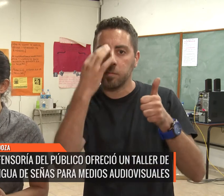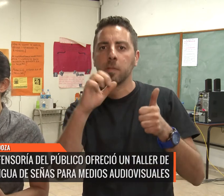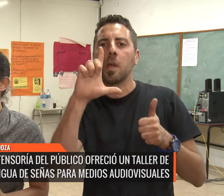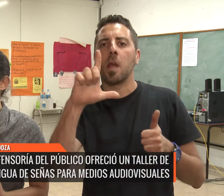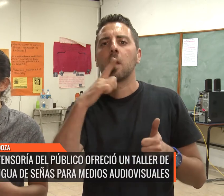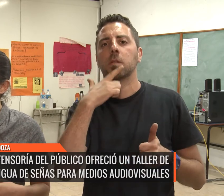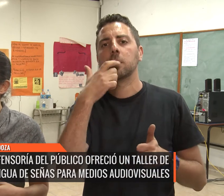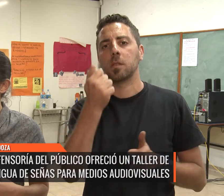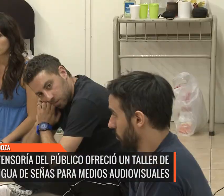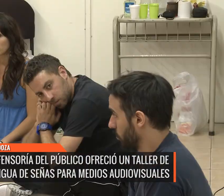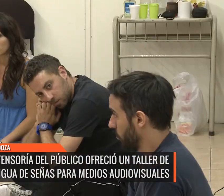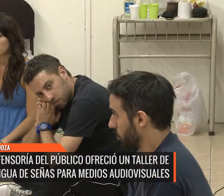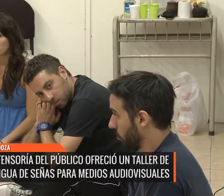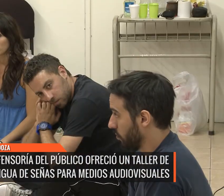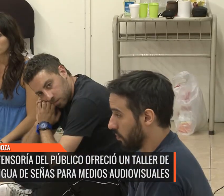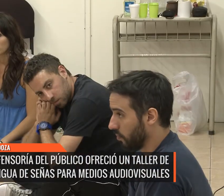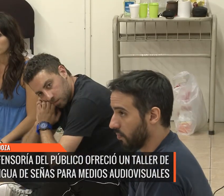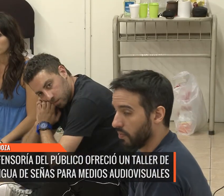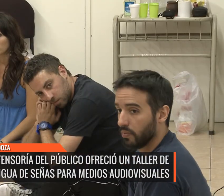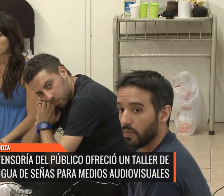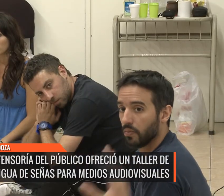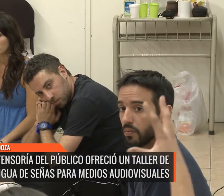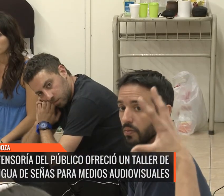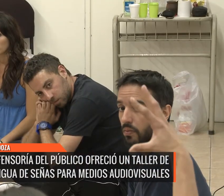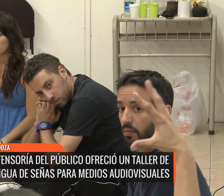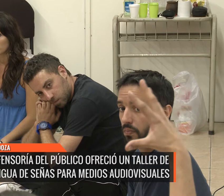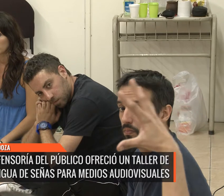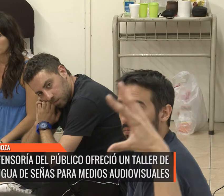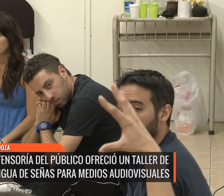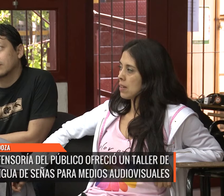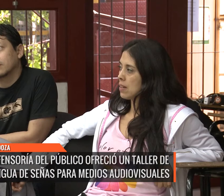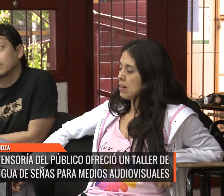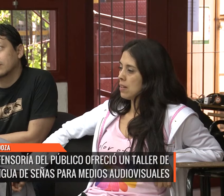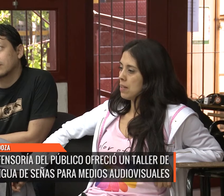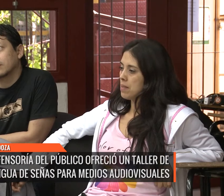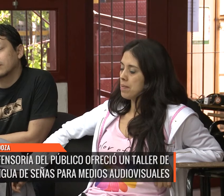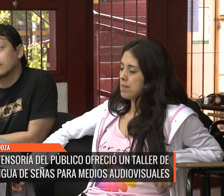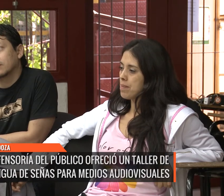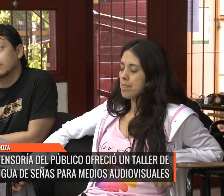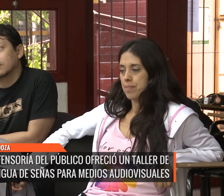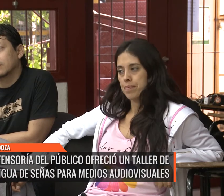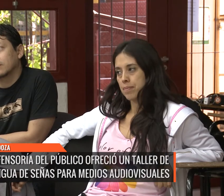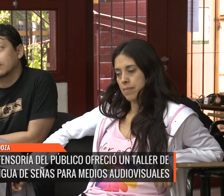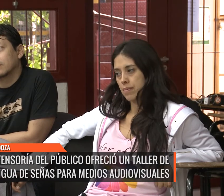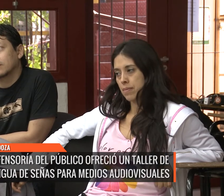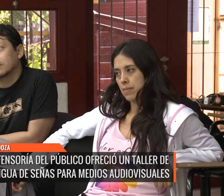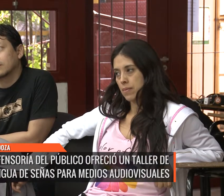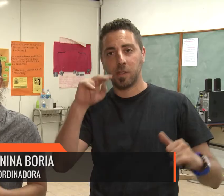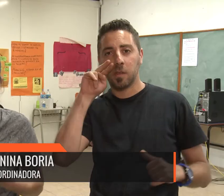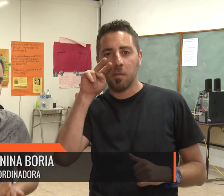las personas sordas o las personas con discapacidad auditiva cuando están en sus casas viendo la tele o un noticiero como este, al recibir la interpretación, como está